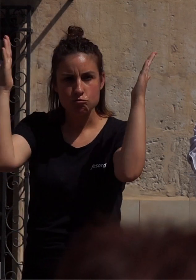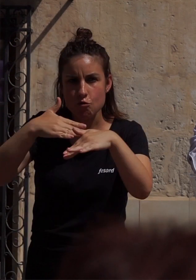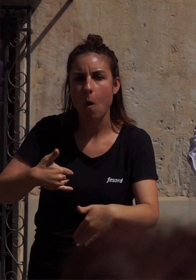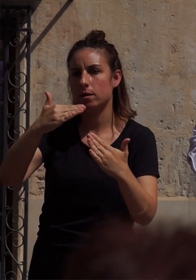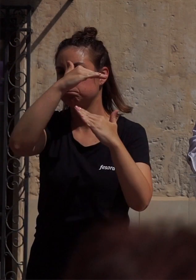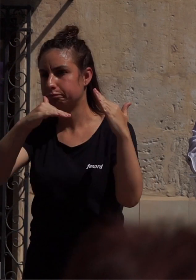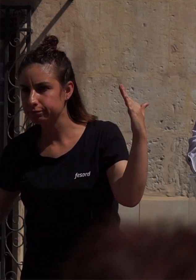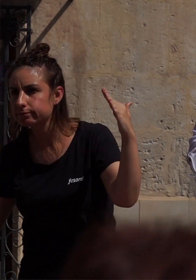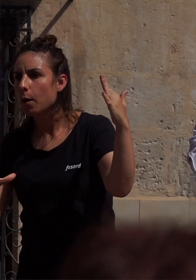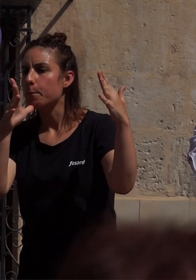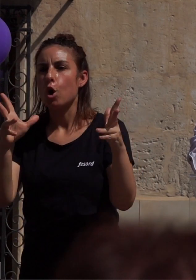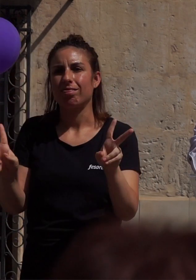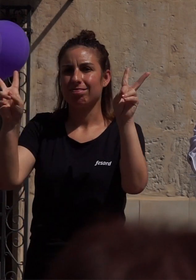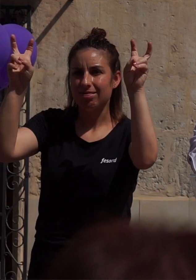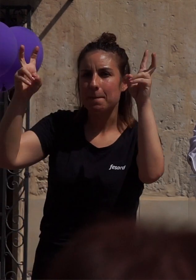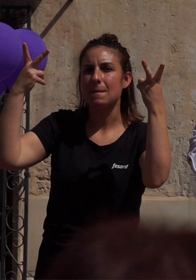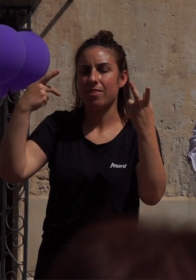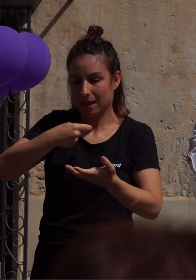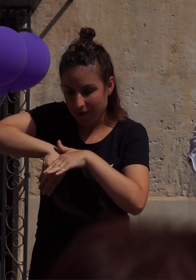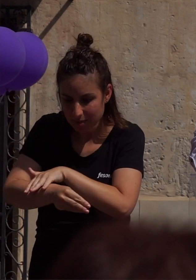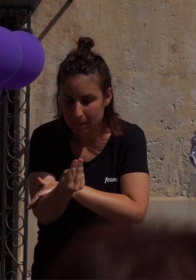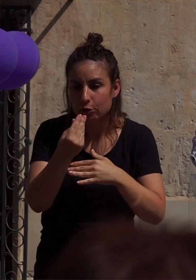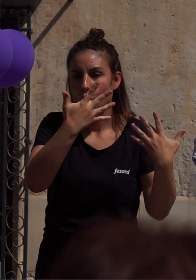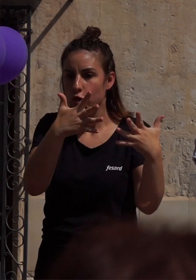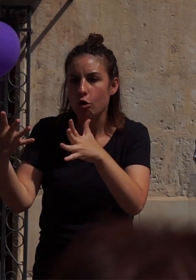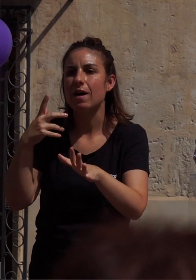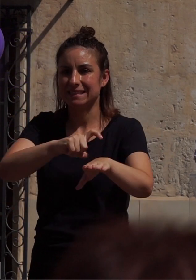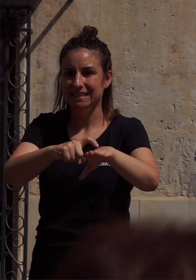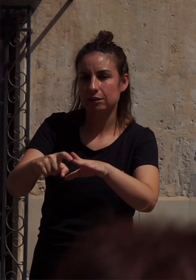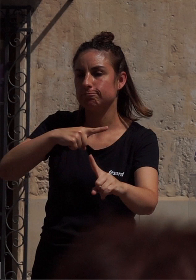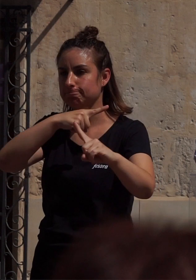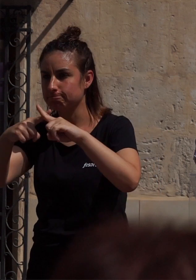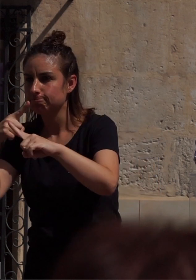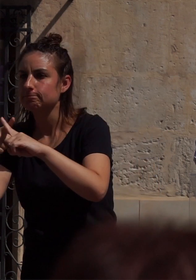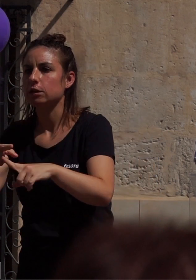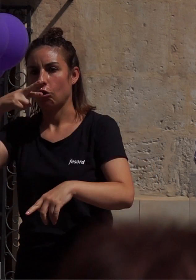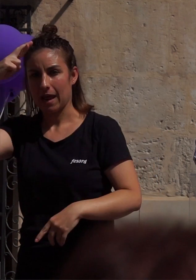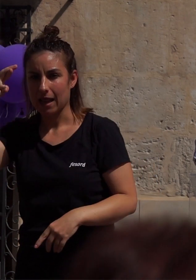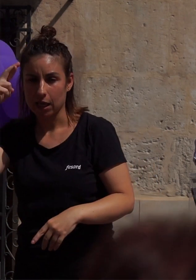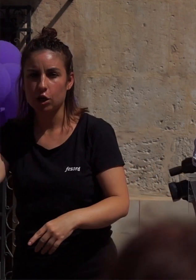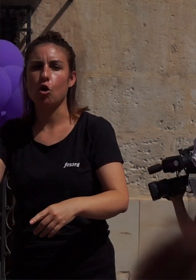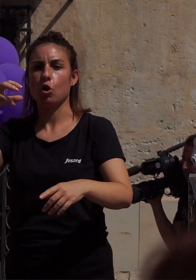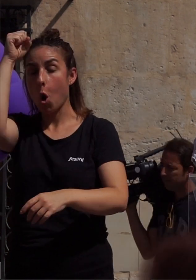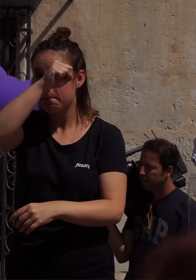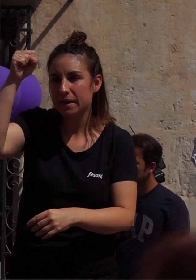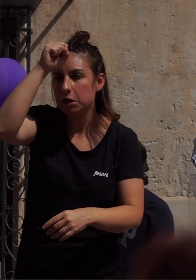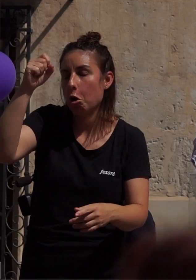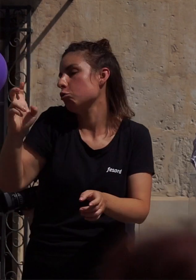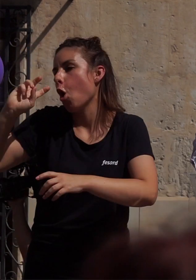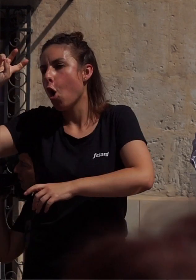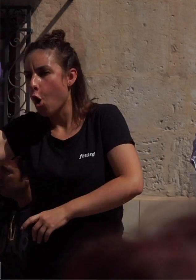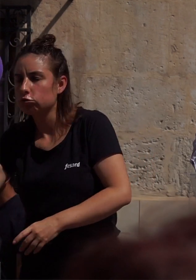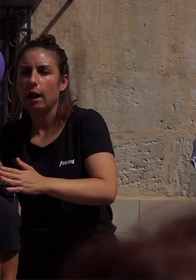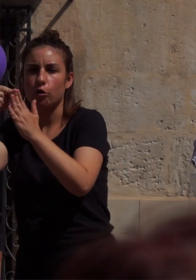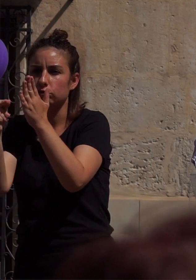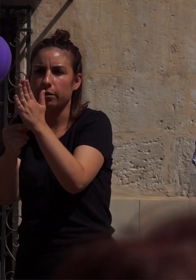discriminación alguna por razón de nacimiento, raza, sexo, religión, opinión o cualquier otra condición